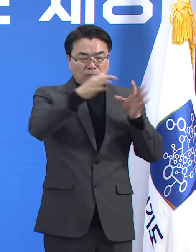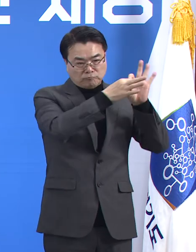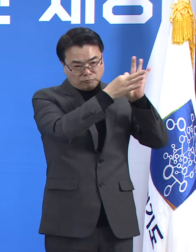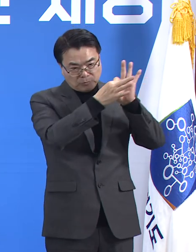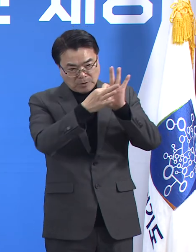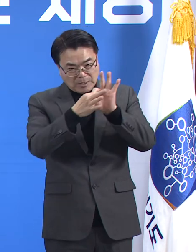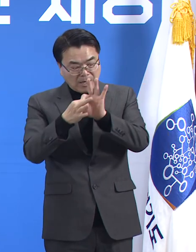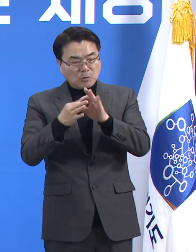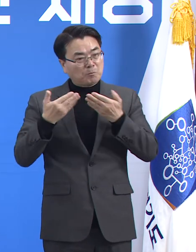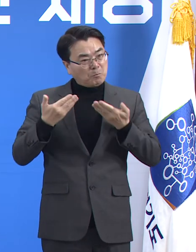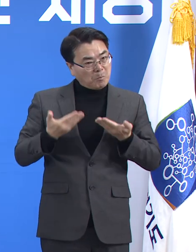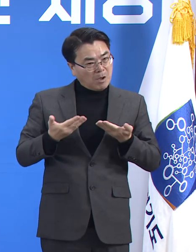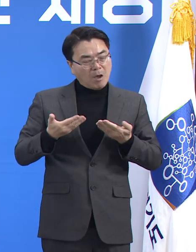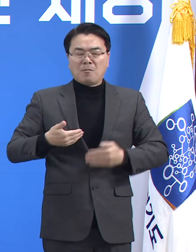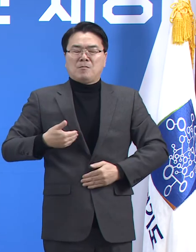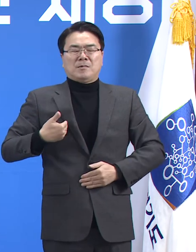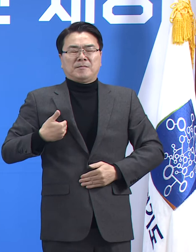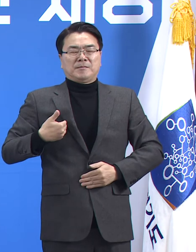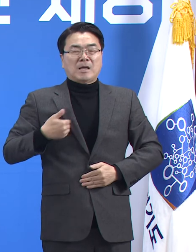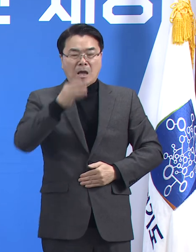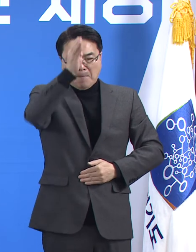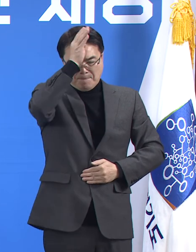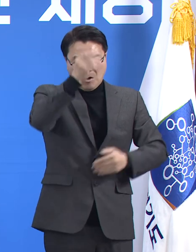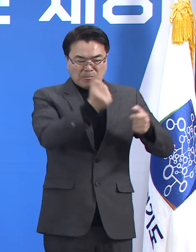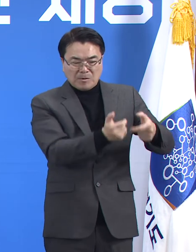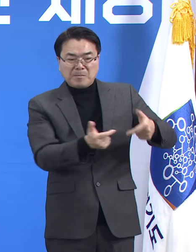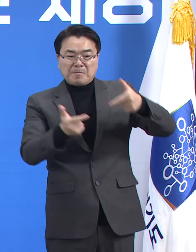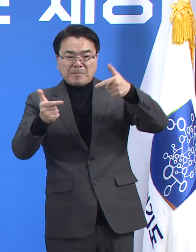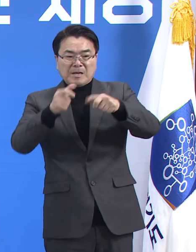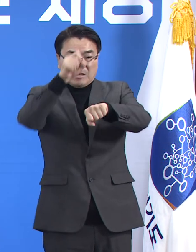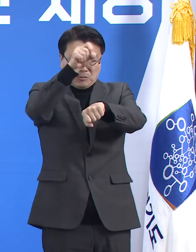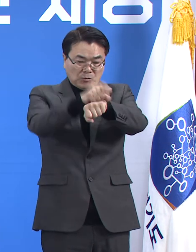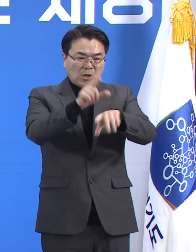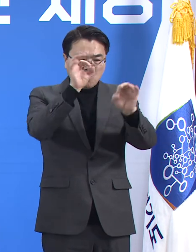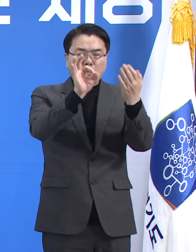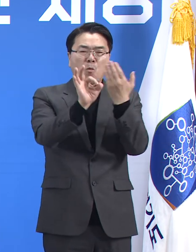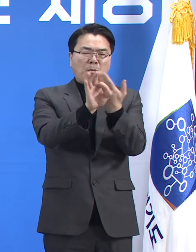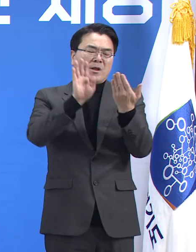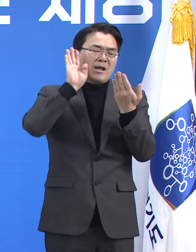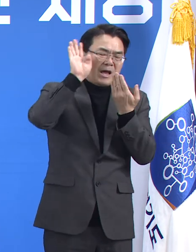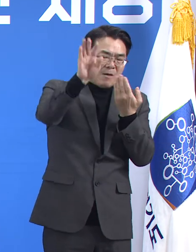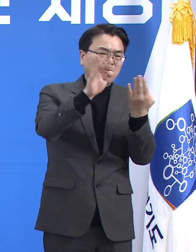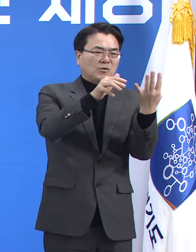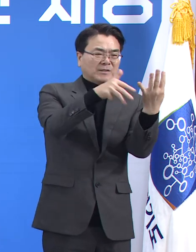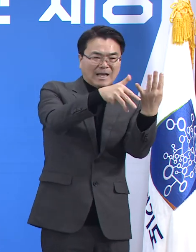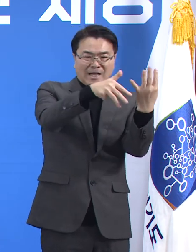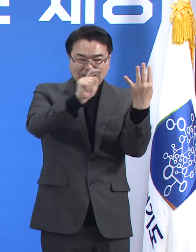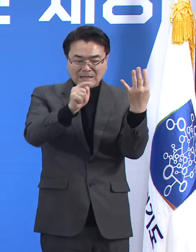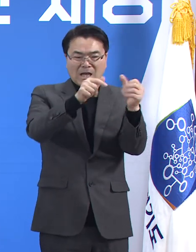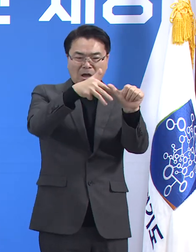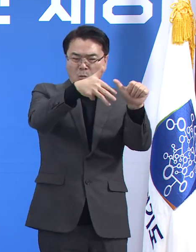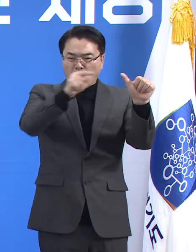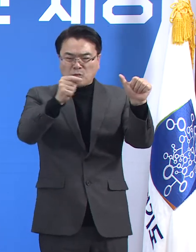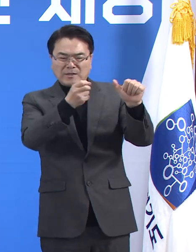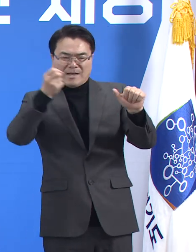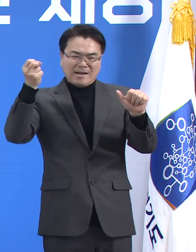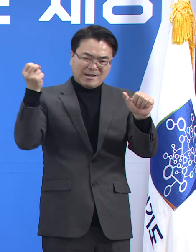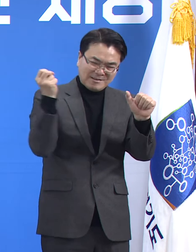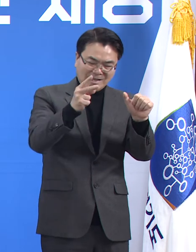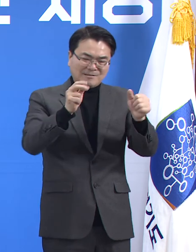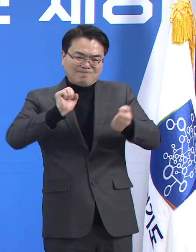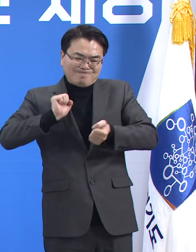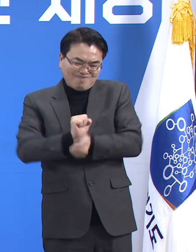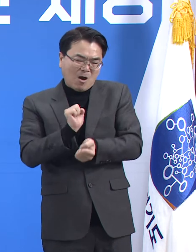팬데믹의 기본 속성에 비춰보면 한국 사회에 4차 또는 5차 유행이 덮칠 가능성이 적지